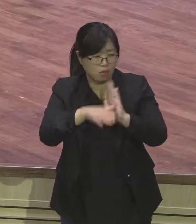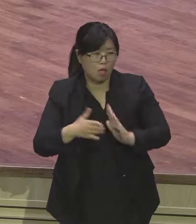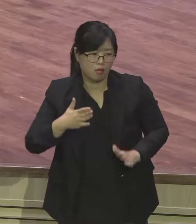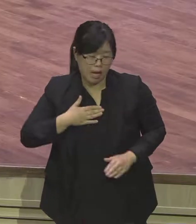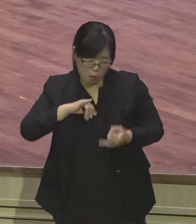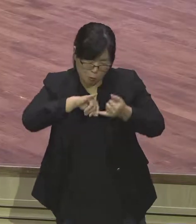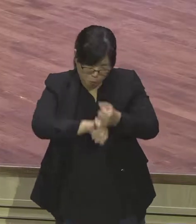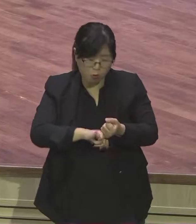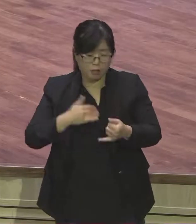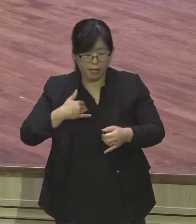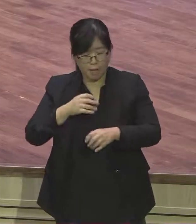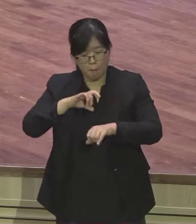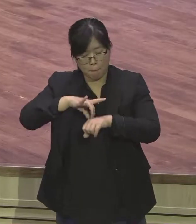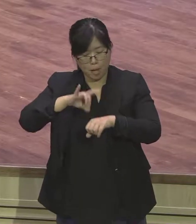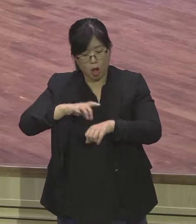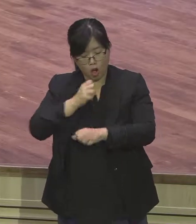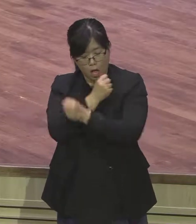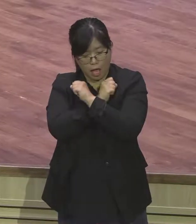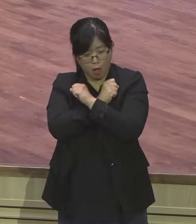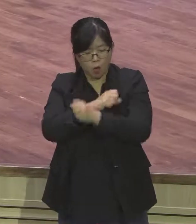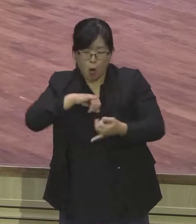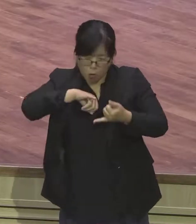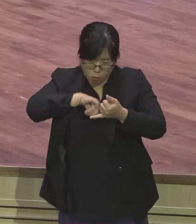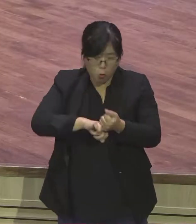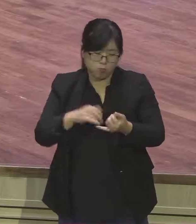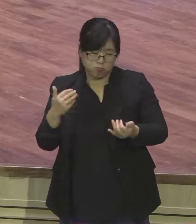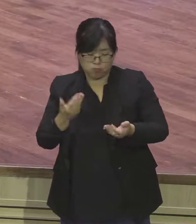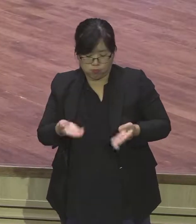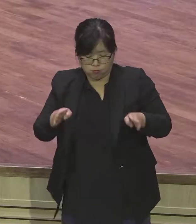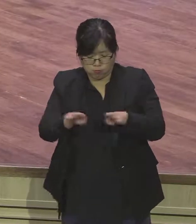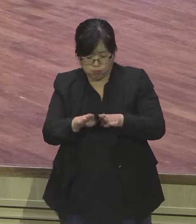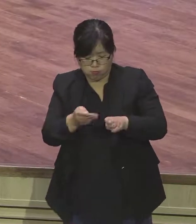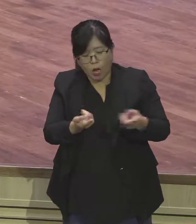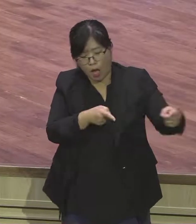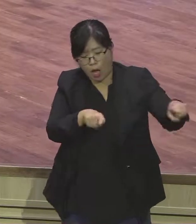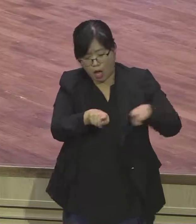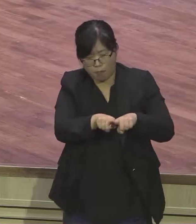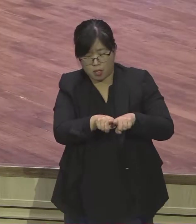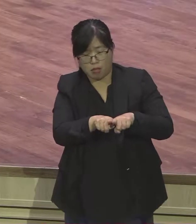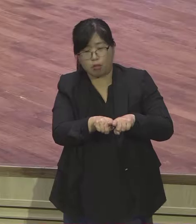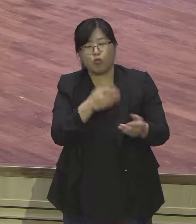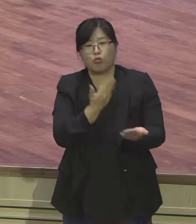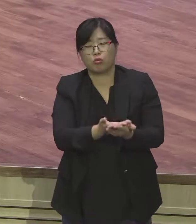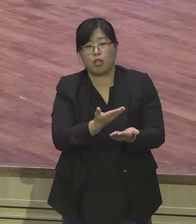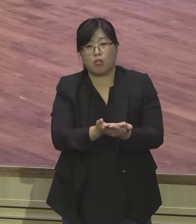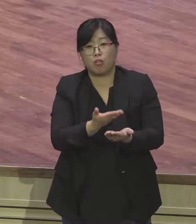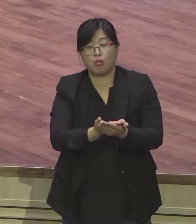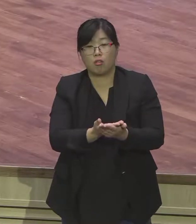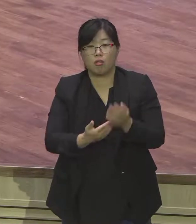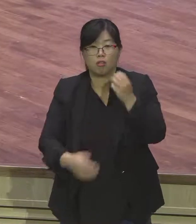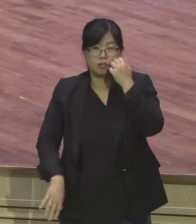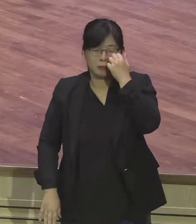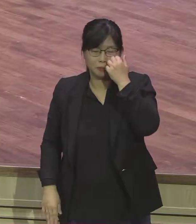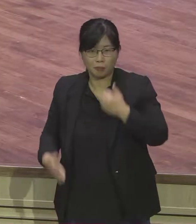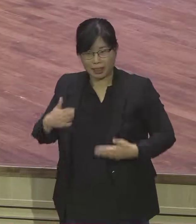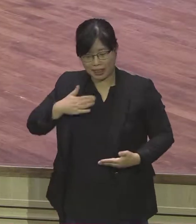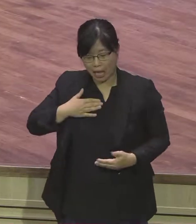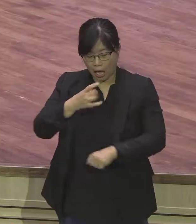백성들이 부탁합니다 애곱의 땅을 지나 가난 땅에 갈 때 함께 가서 묻어달라 라는